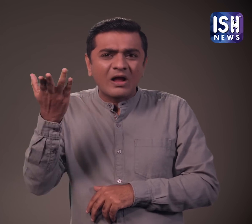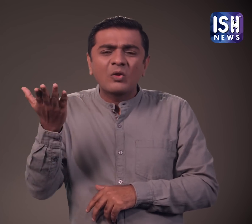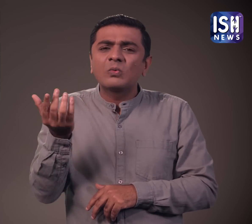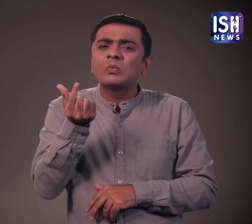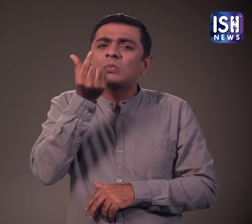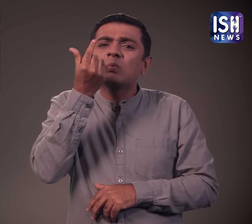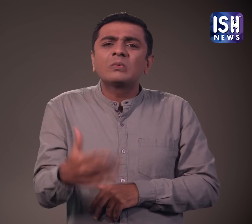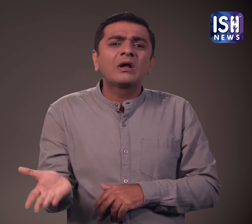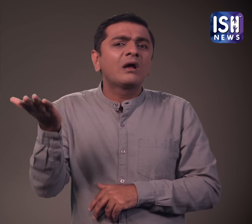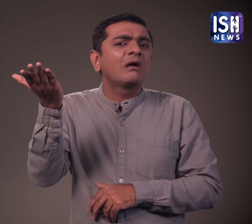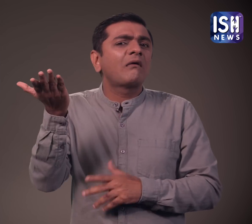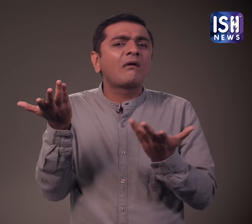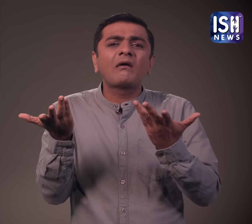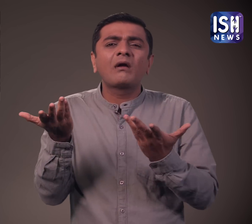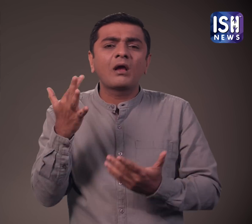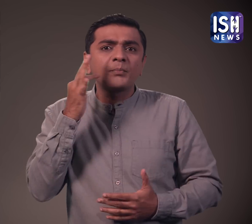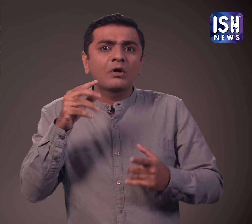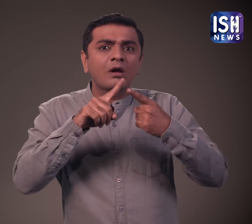ये बात किसी को समझ में नहीं आ रही है